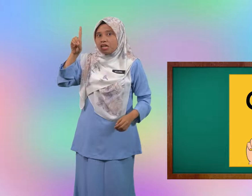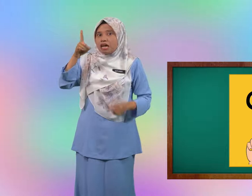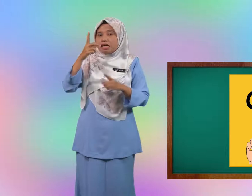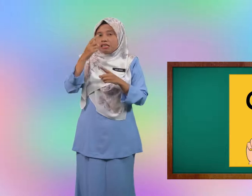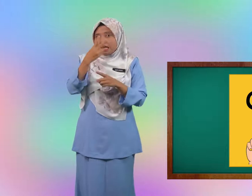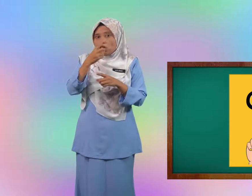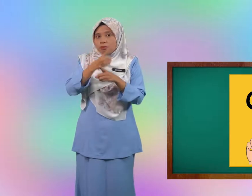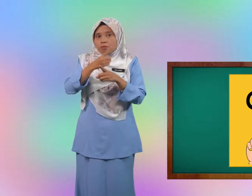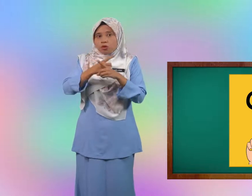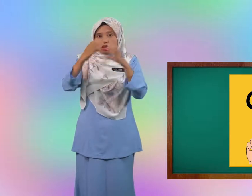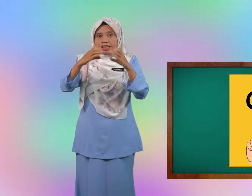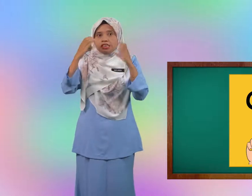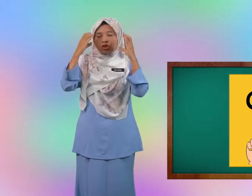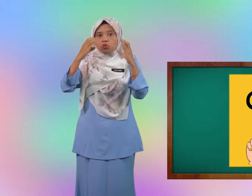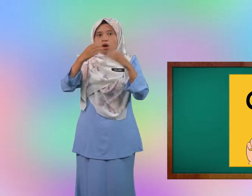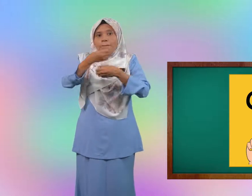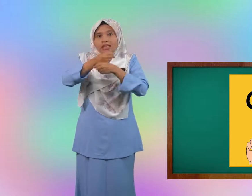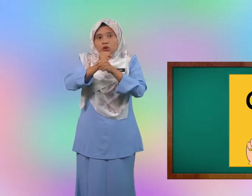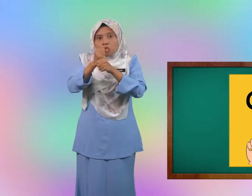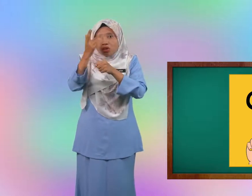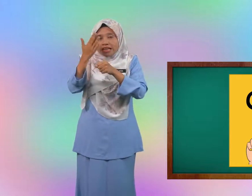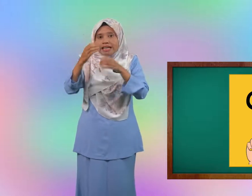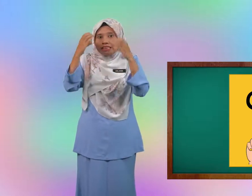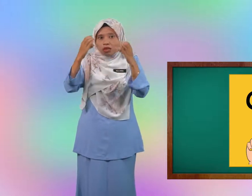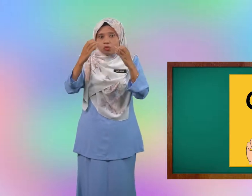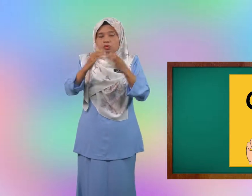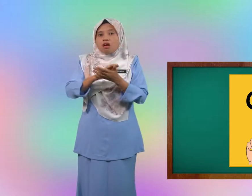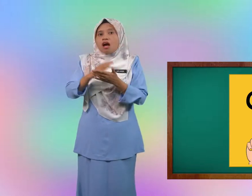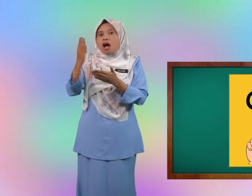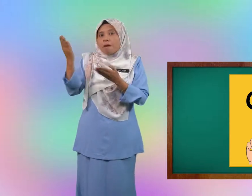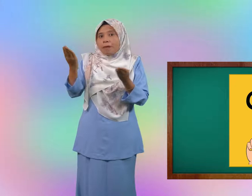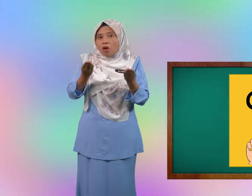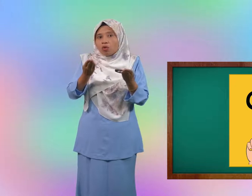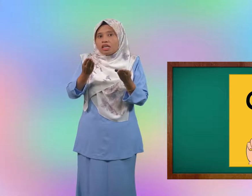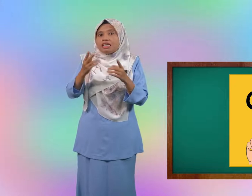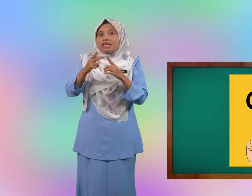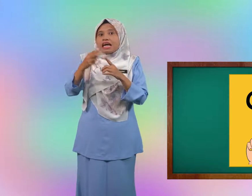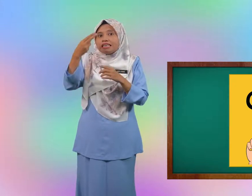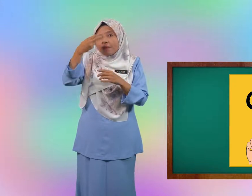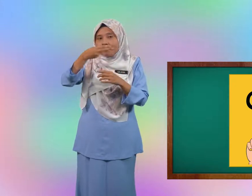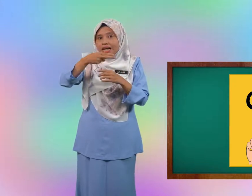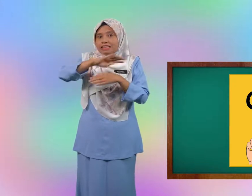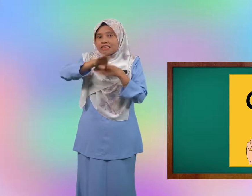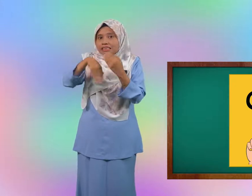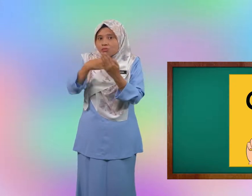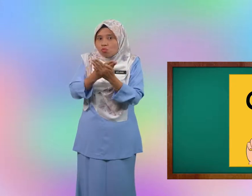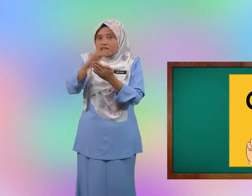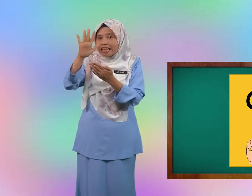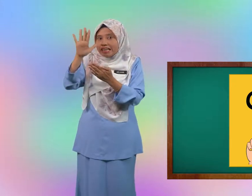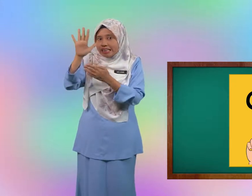Tengok betul-betul cara cikgu. Bentuk jari cikgu. Bawa ke hadapan semua jari.